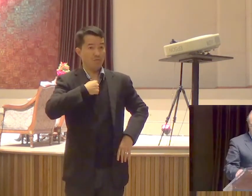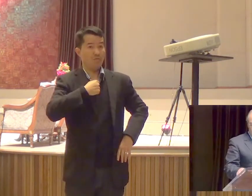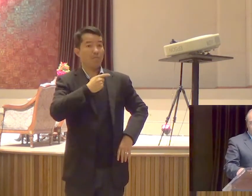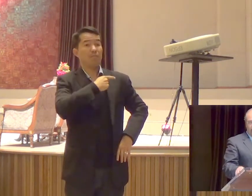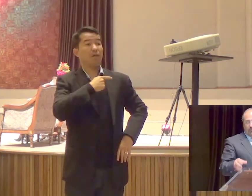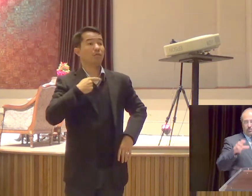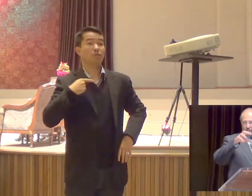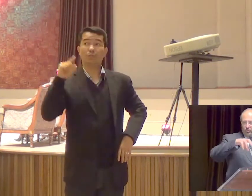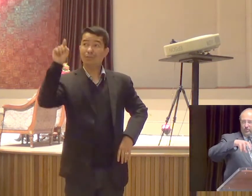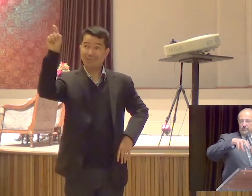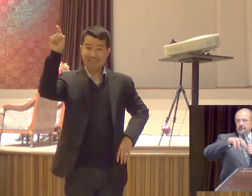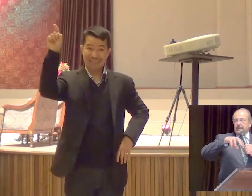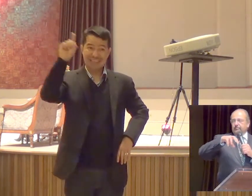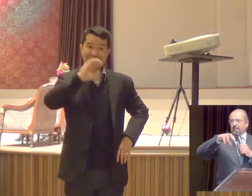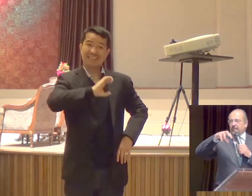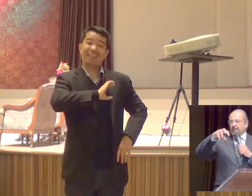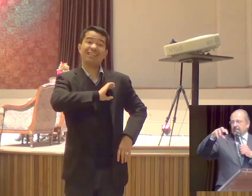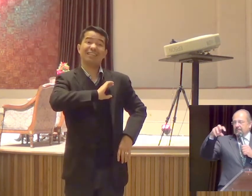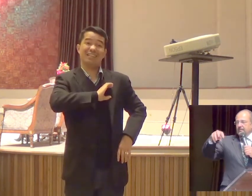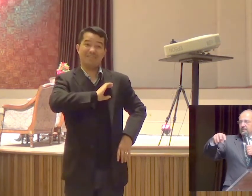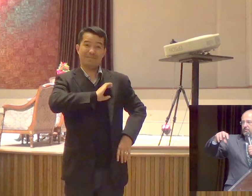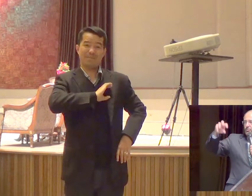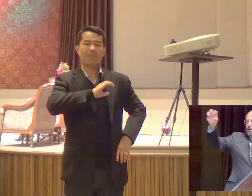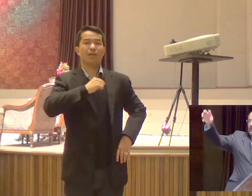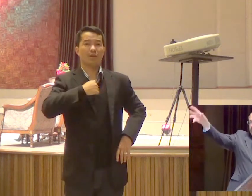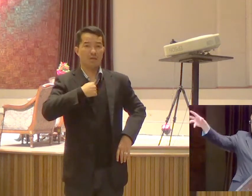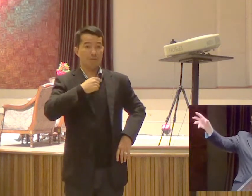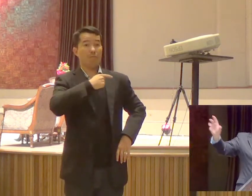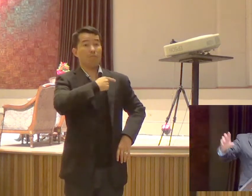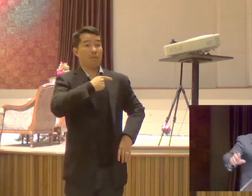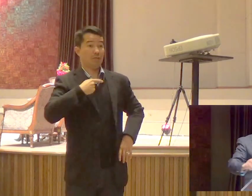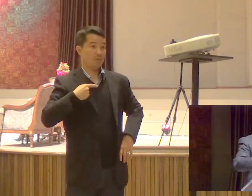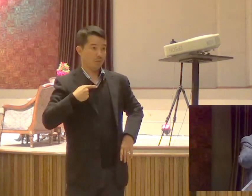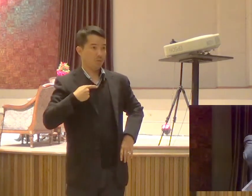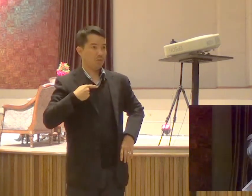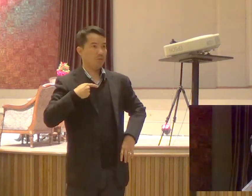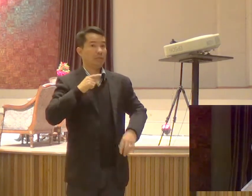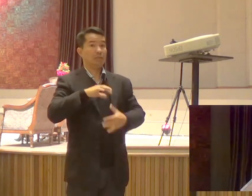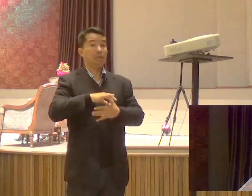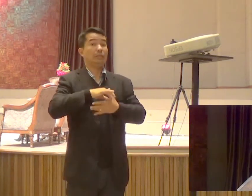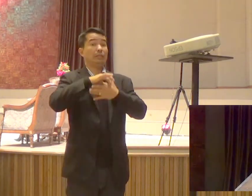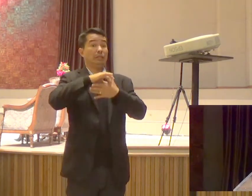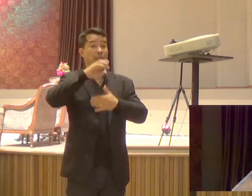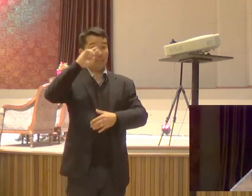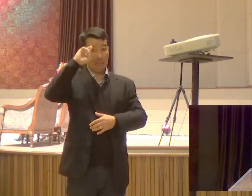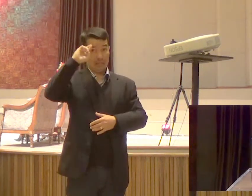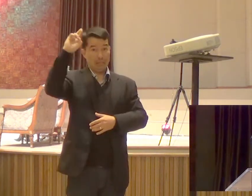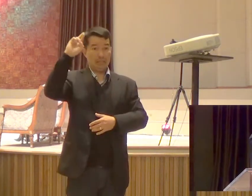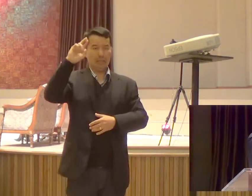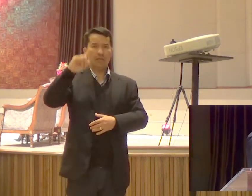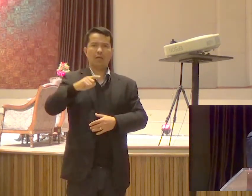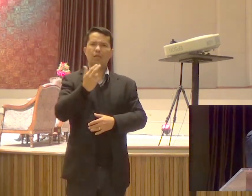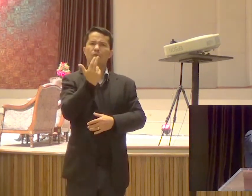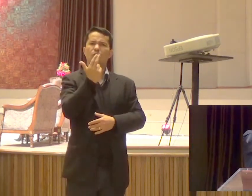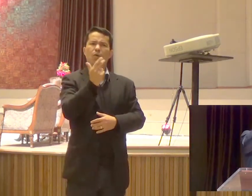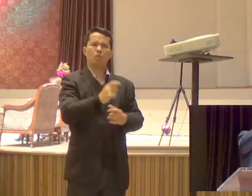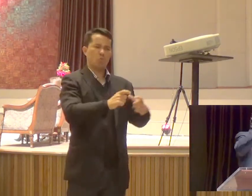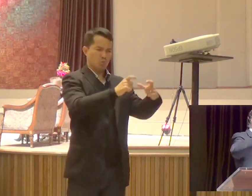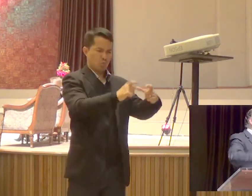Eu era o pastor líder de um campo, que eles chamam de campo Como se fosse aqui uma igreja irmã